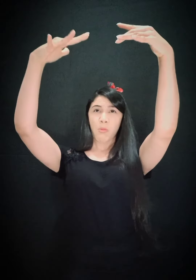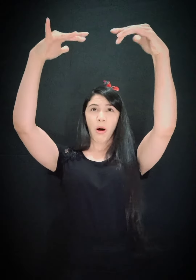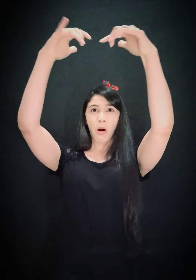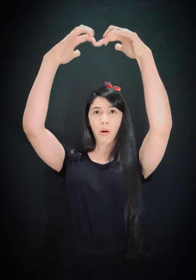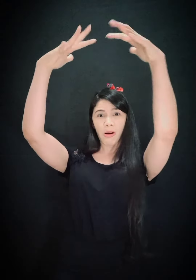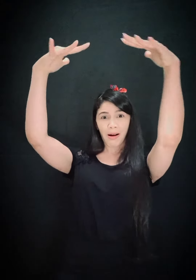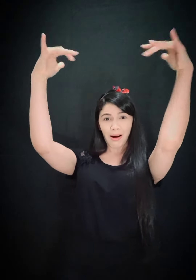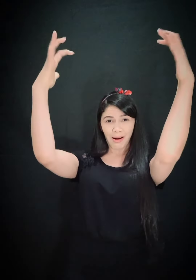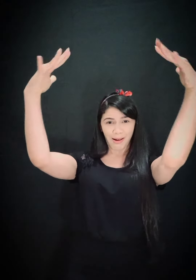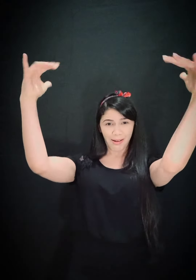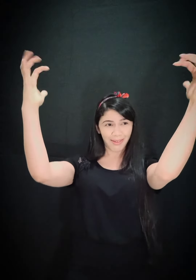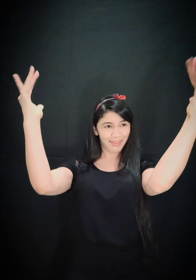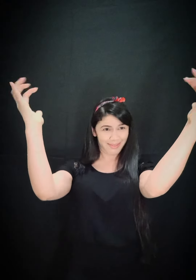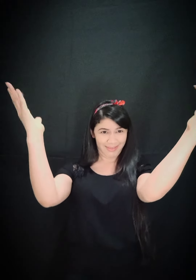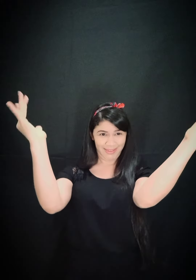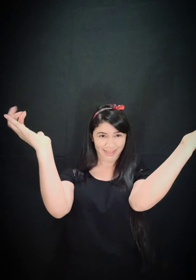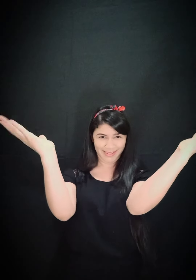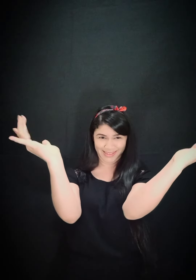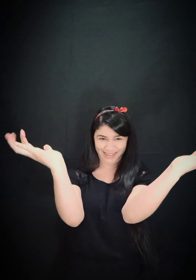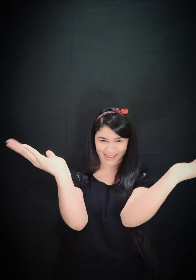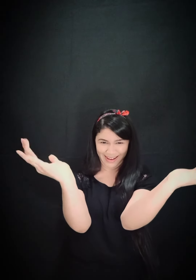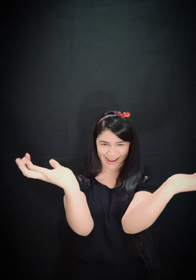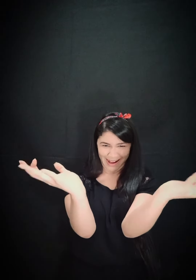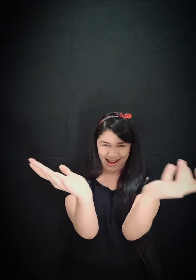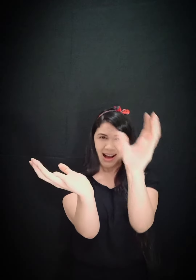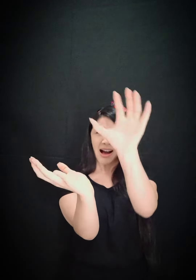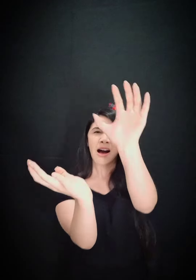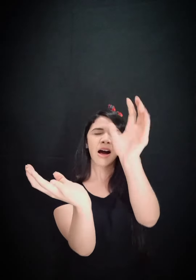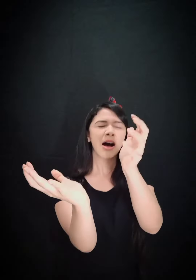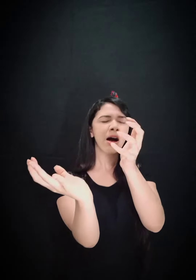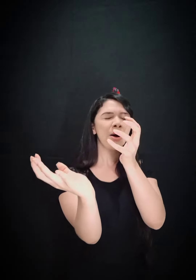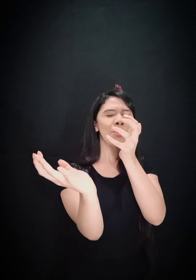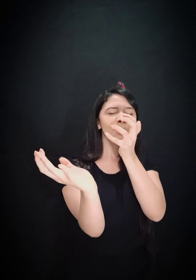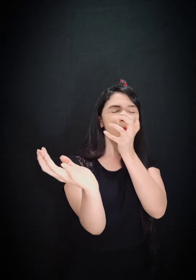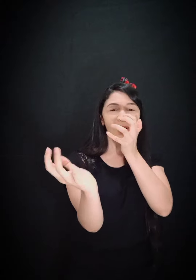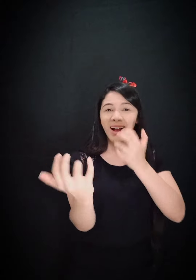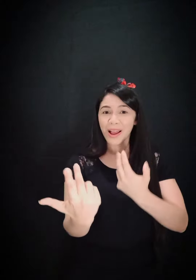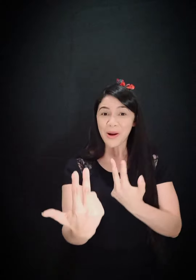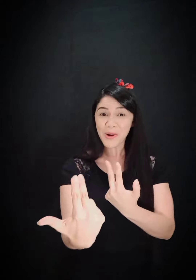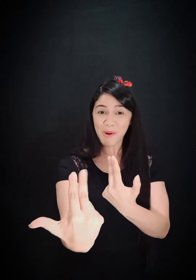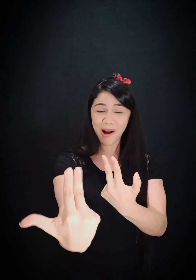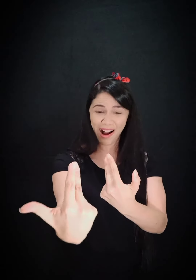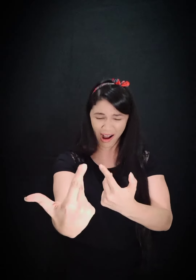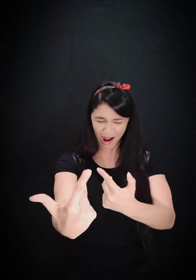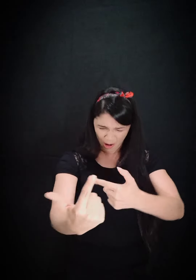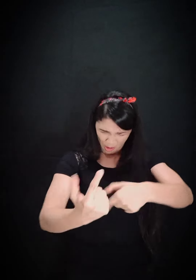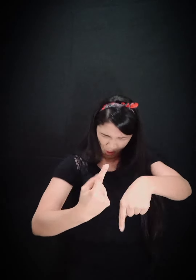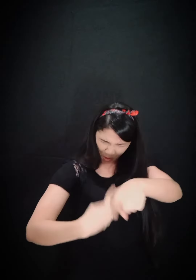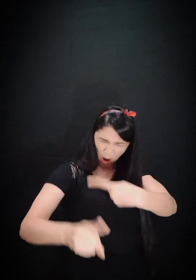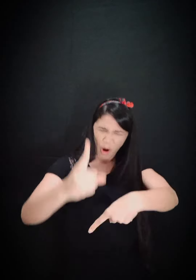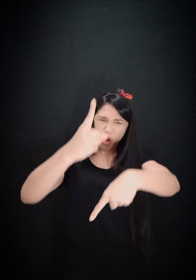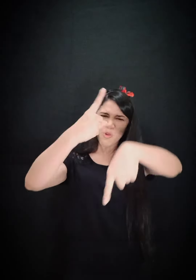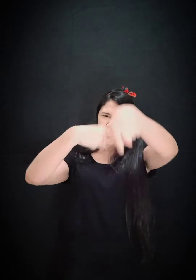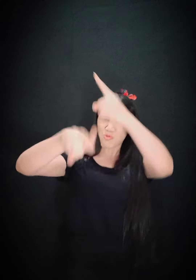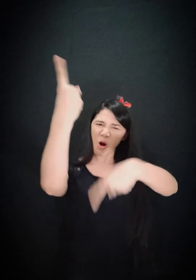assim crescerá Nada embargar pode a tua